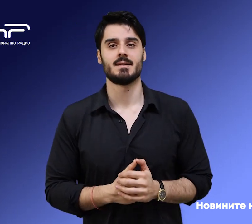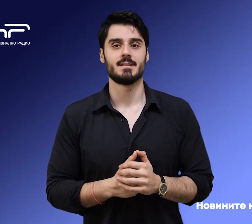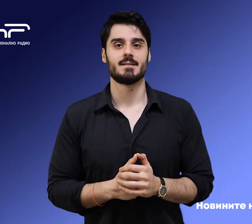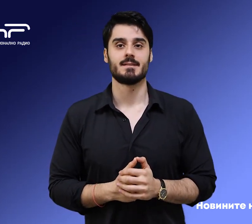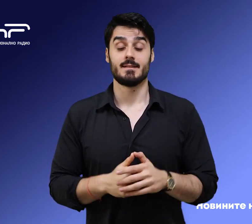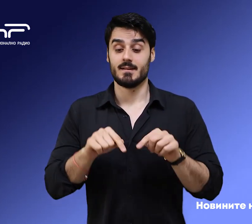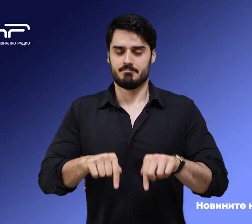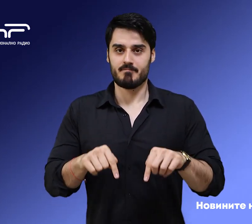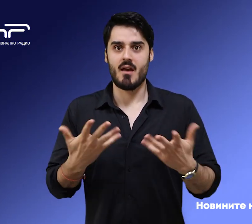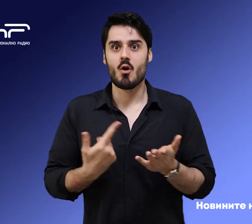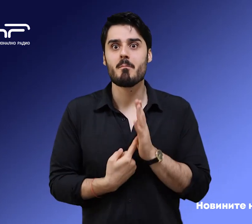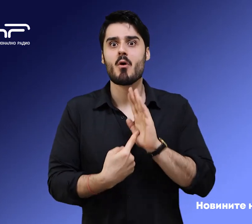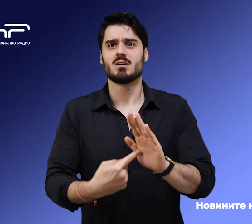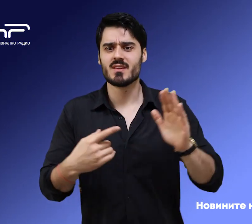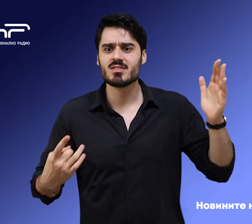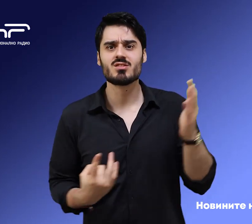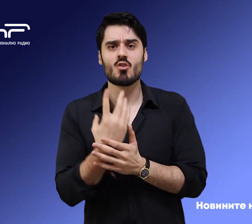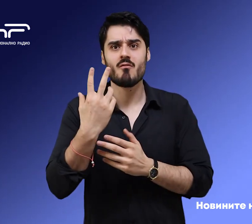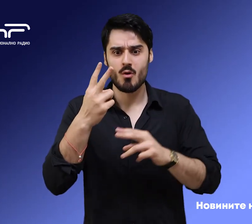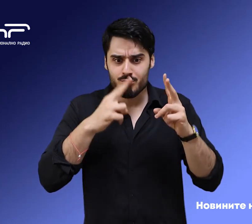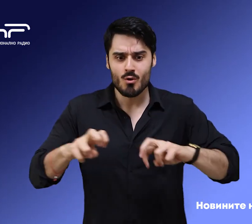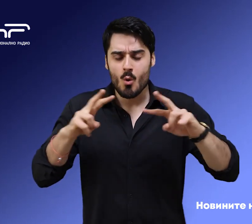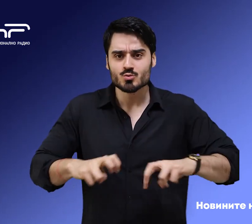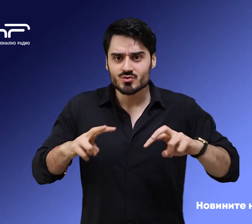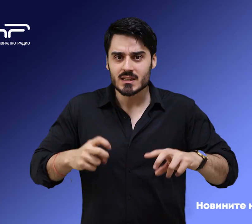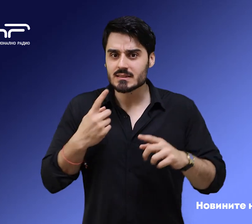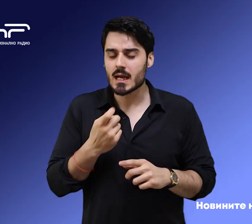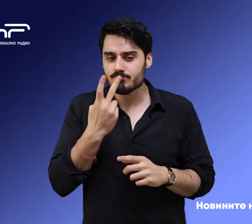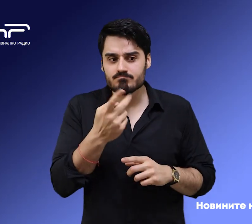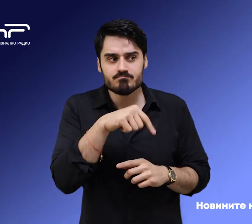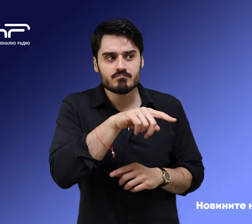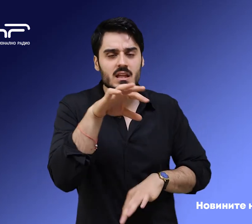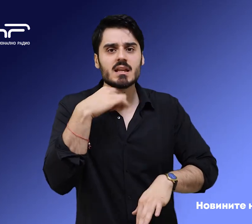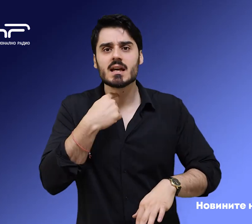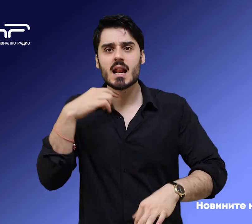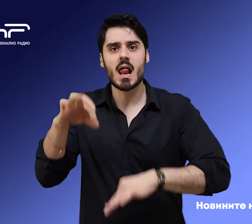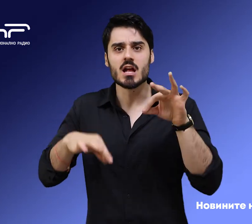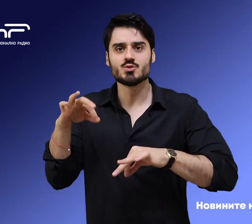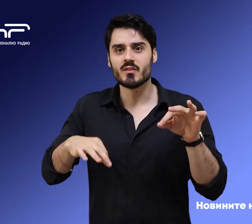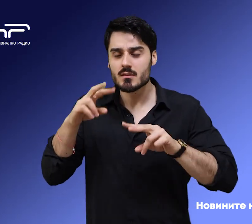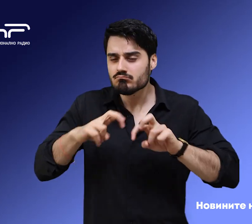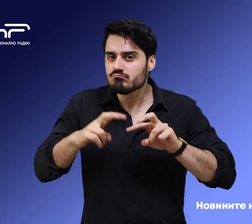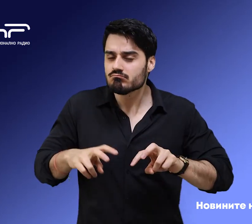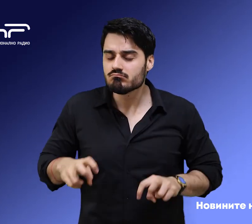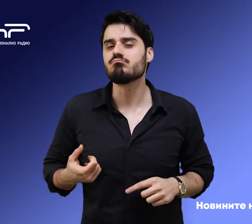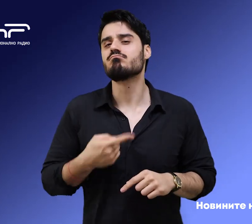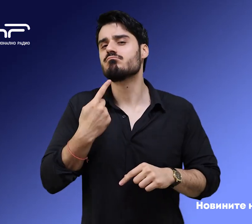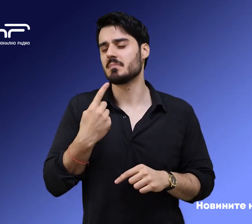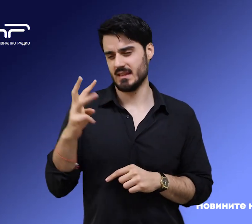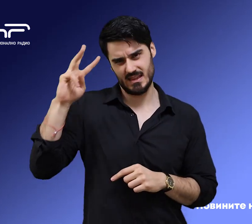А ето и какво показва най-новото социологическо проучване за нагласите на избирателите, проведено от агенция Alpha Research. Три дни преди